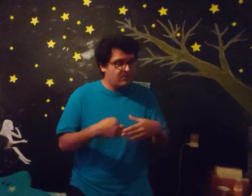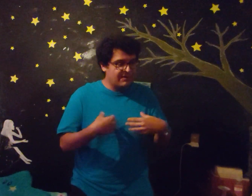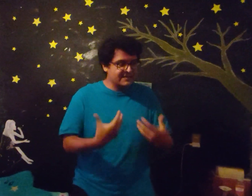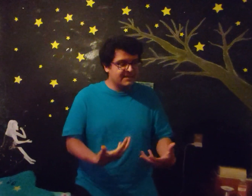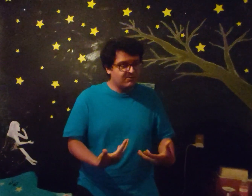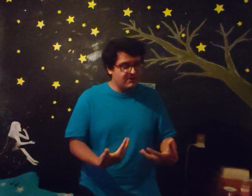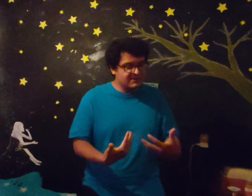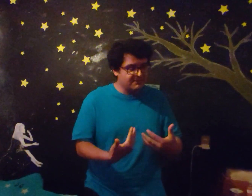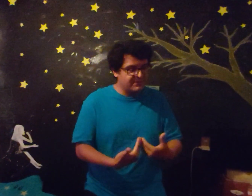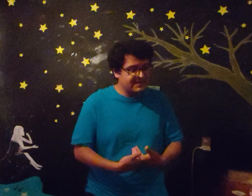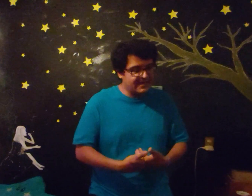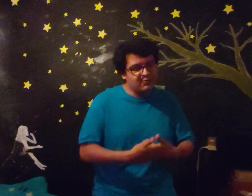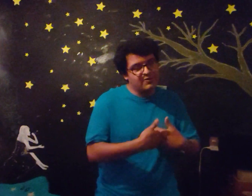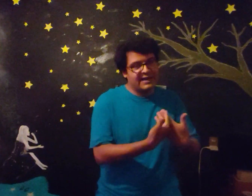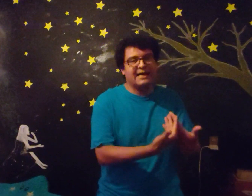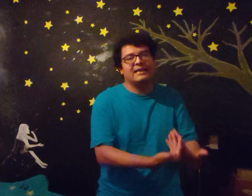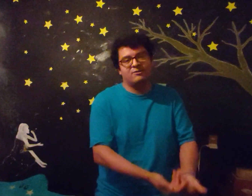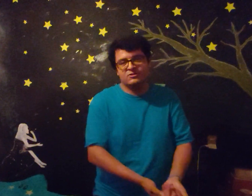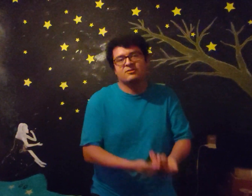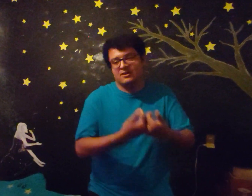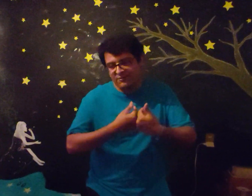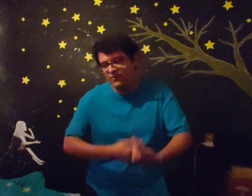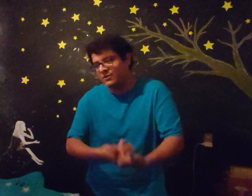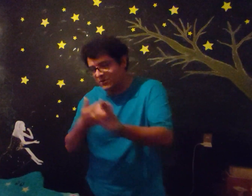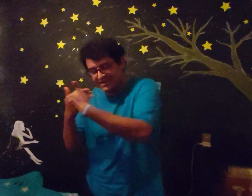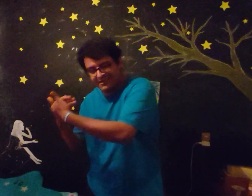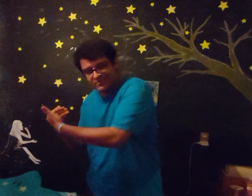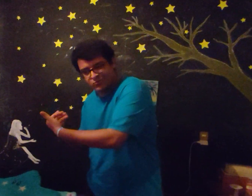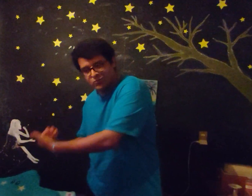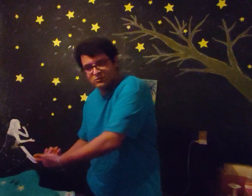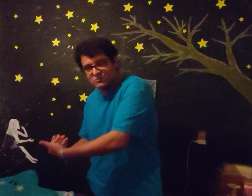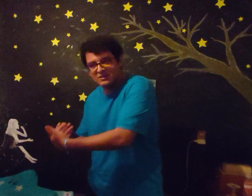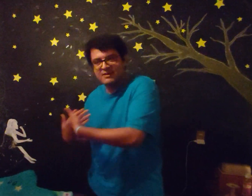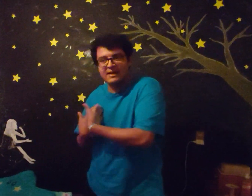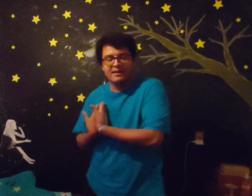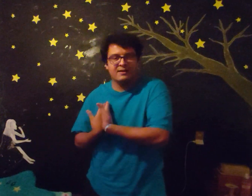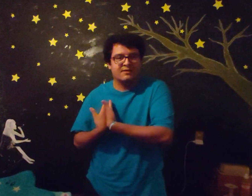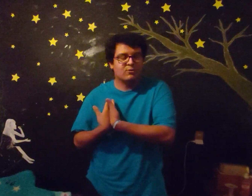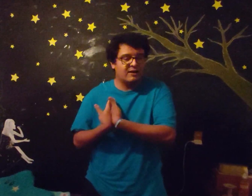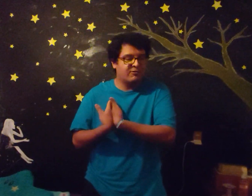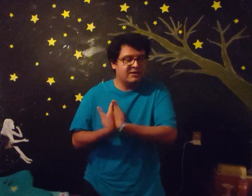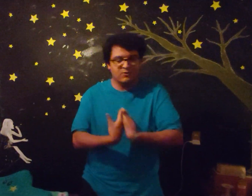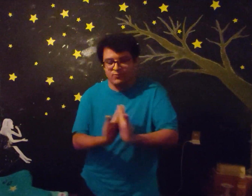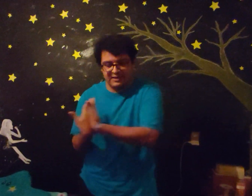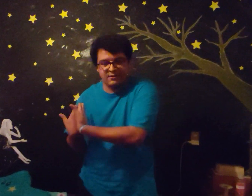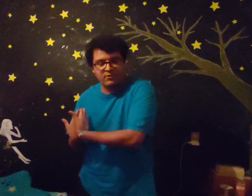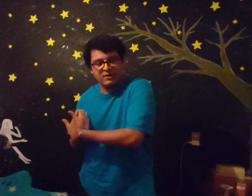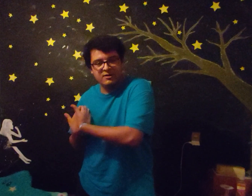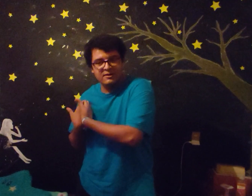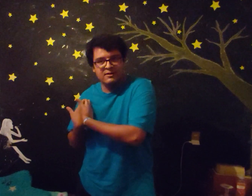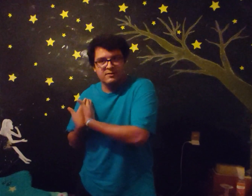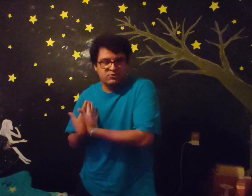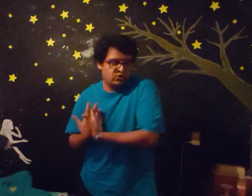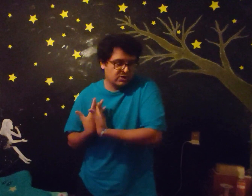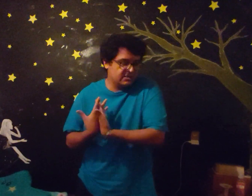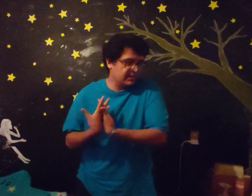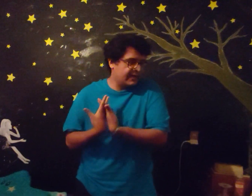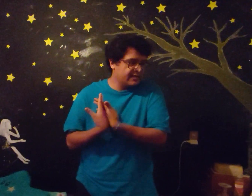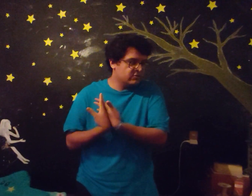lo más adecuado es que empezara con Dragalia Lost Que fue con quien tuvo su primera colaboración fuera del juego Yo quisiera eso